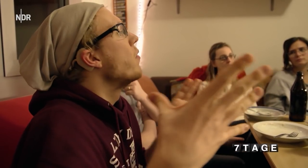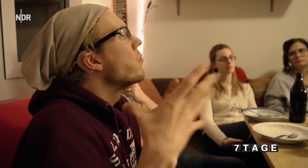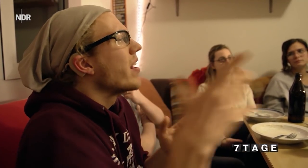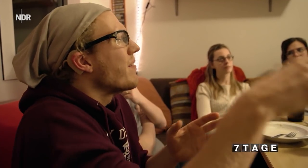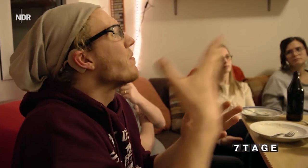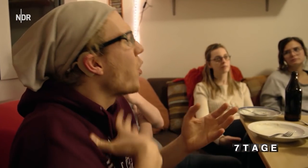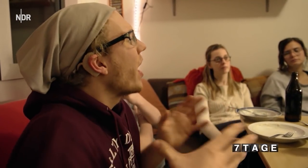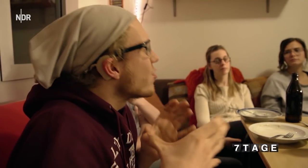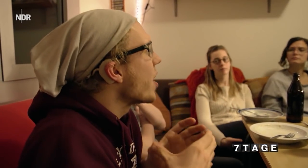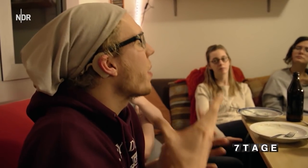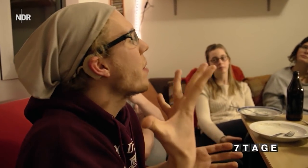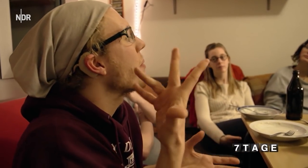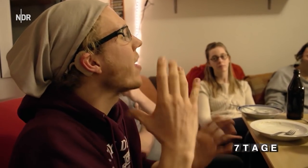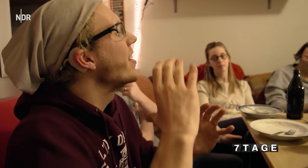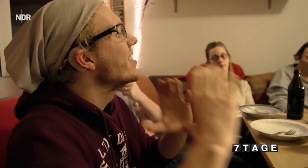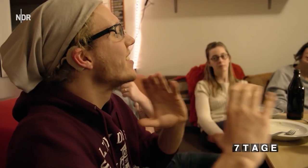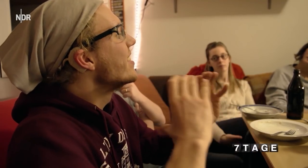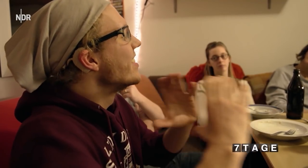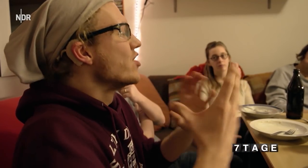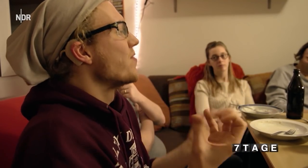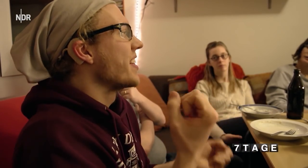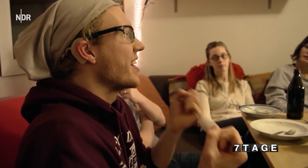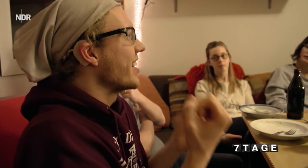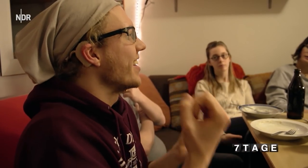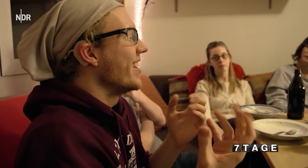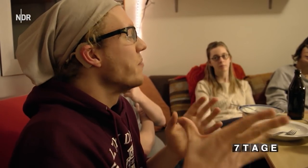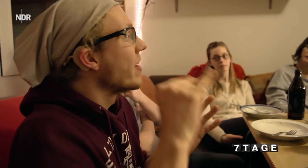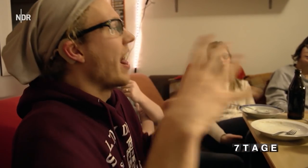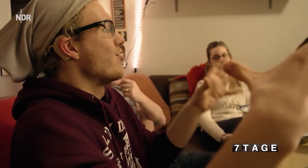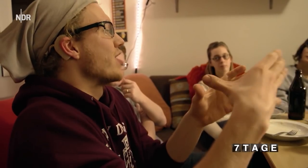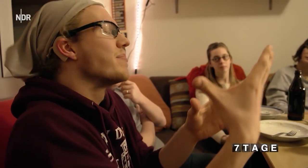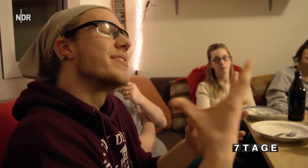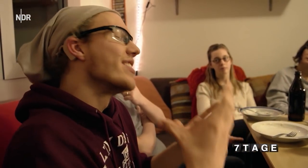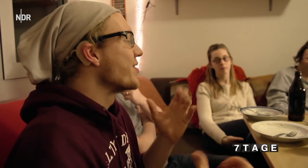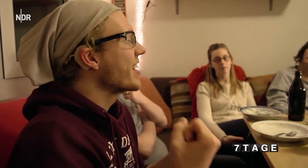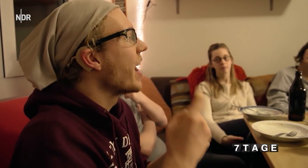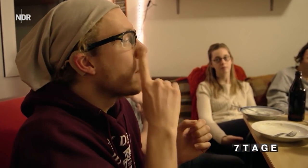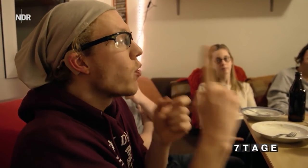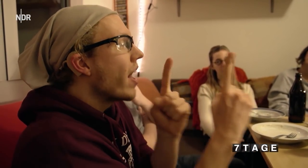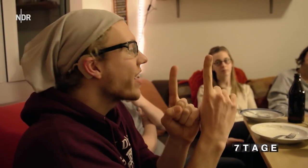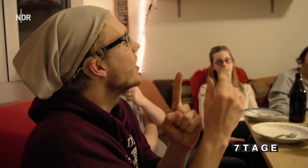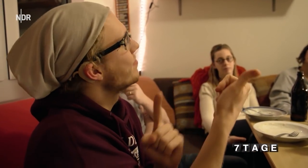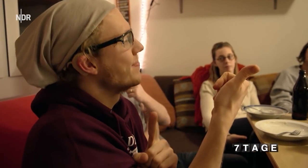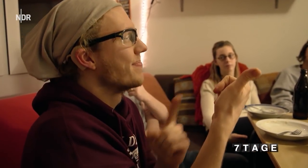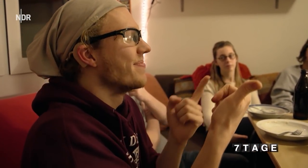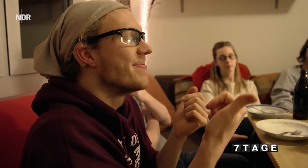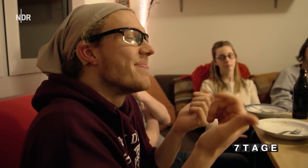gegeben mit mir und ich wollte auch immer eingebunden sein und auch mitmachen. Aber das war in der Kommunikation dann trotzdem schwierig. Ich konnte nicht mehr mithalten. Im 1 zu 1,